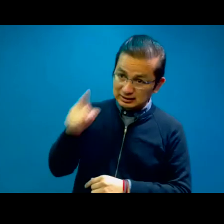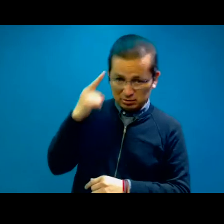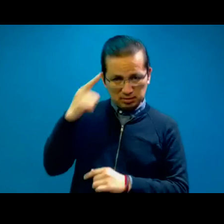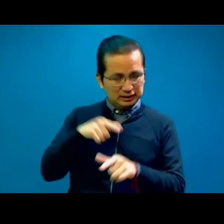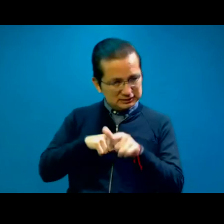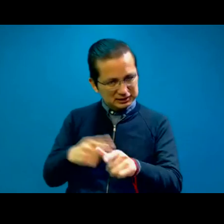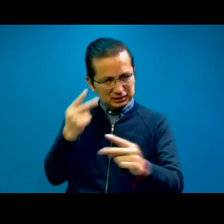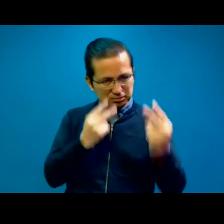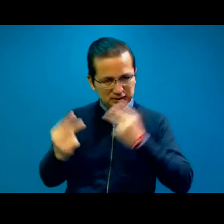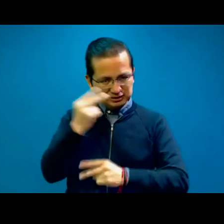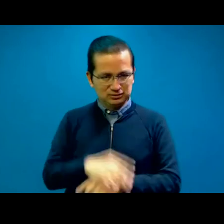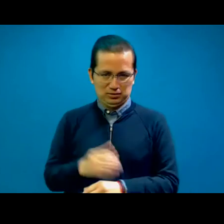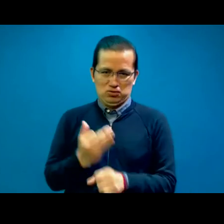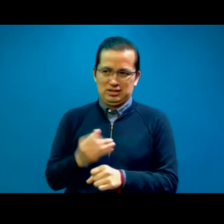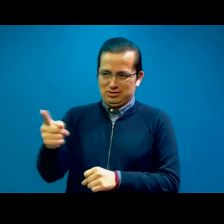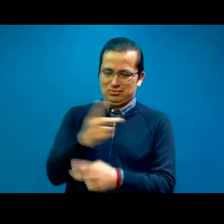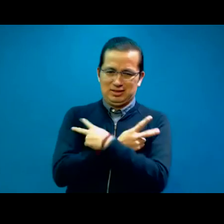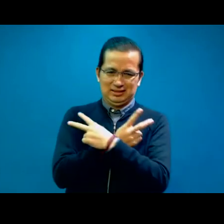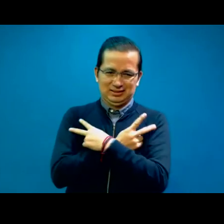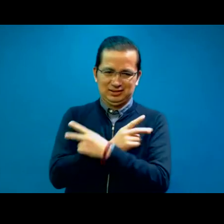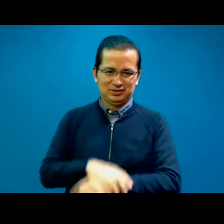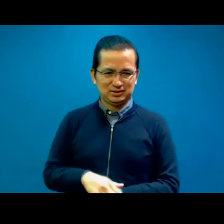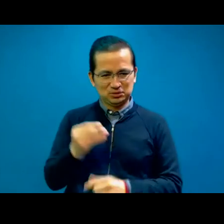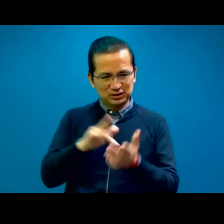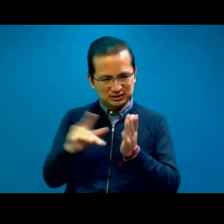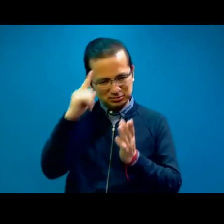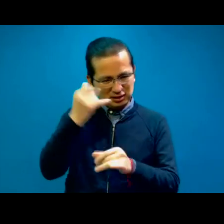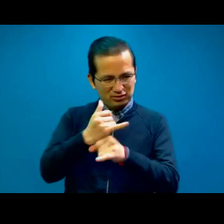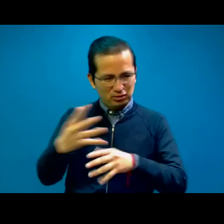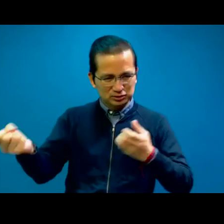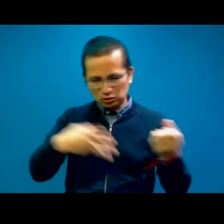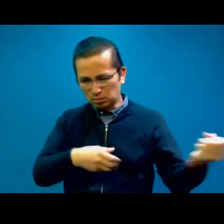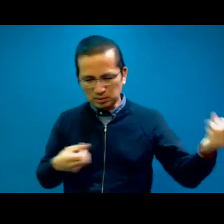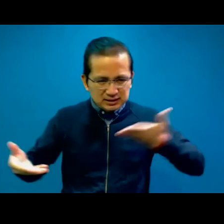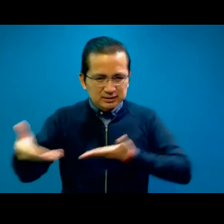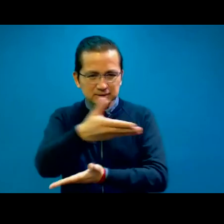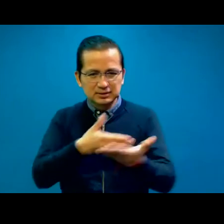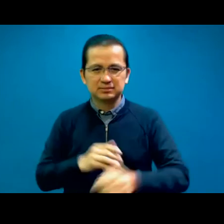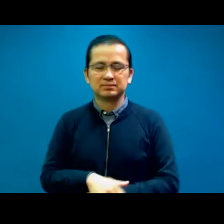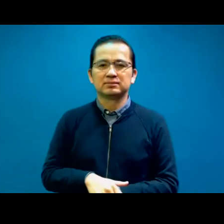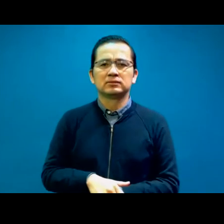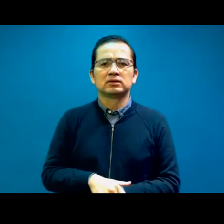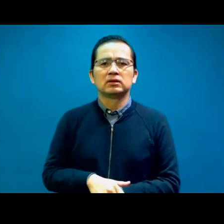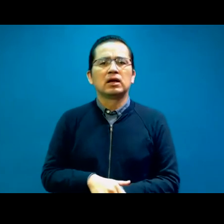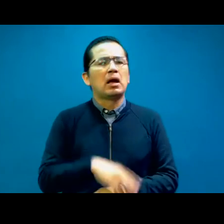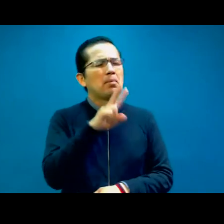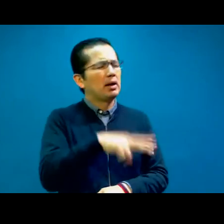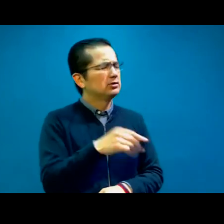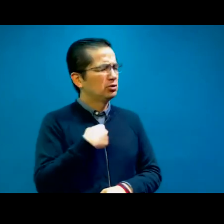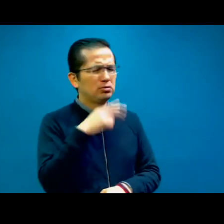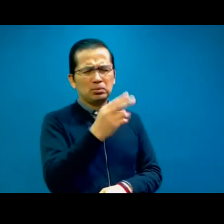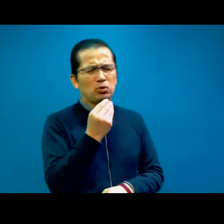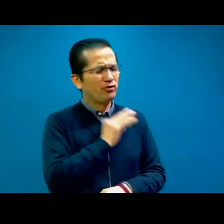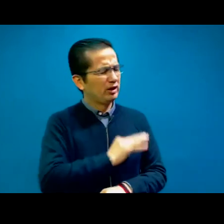En tus vacaciones y por haber compartido información. La verdad que sí, feliz, feliz. Me parece excelente todo lo que hemos